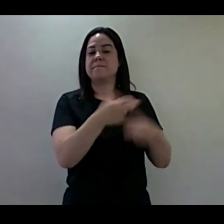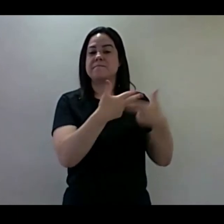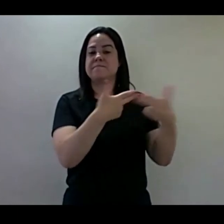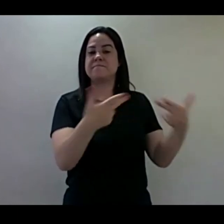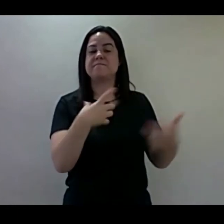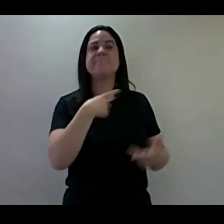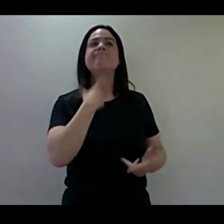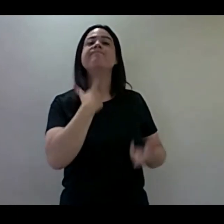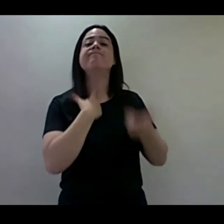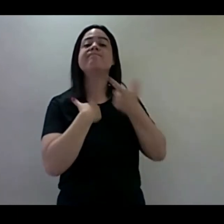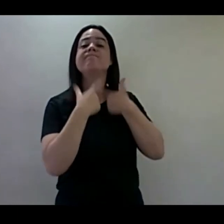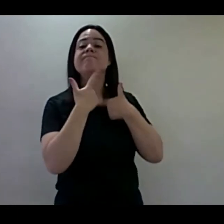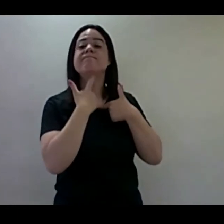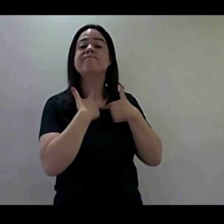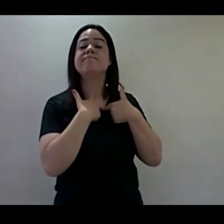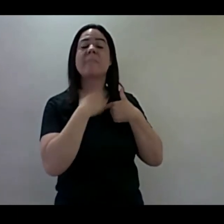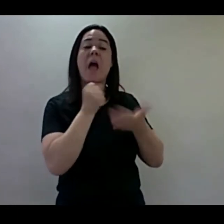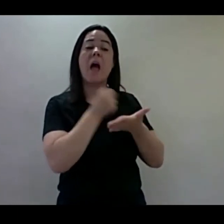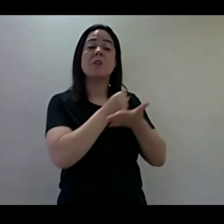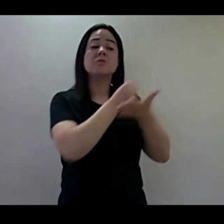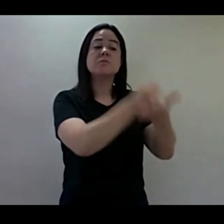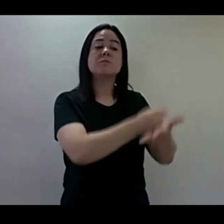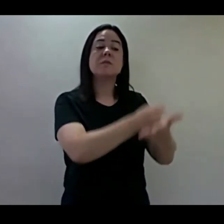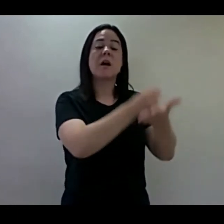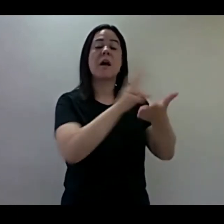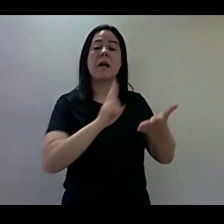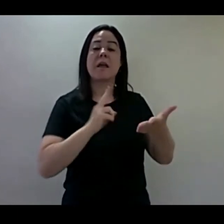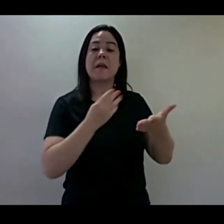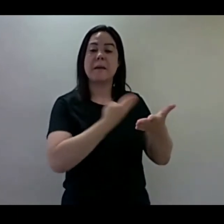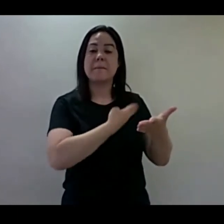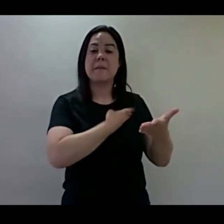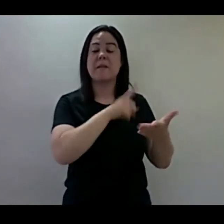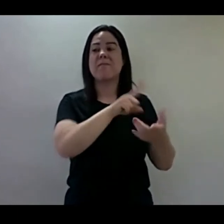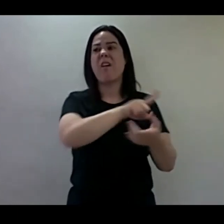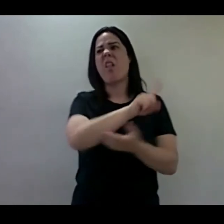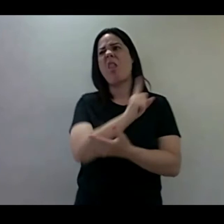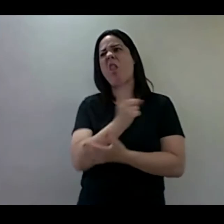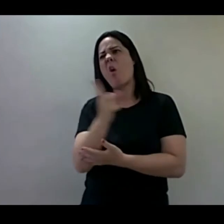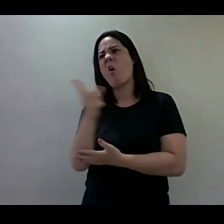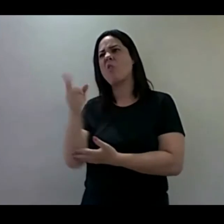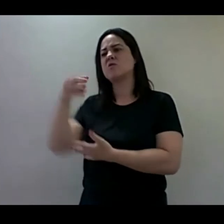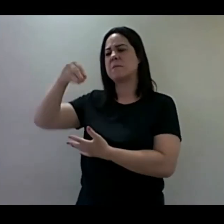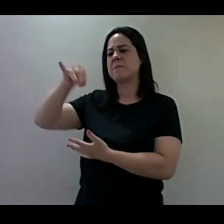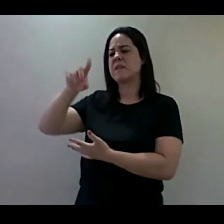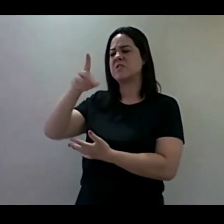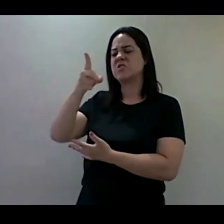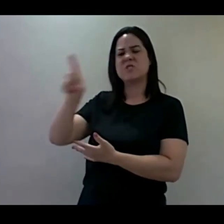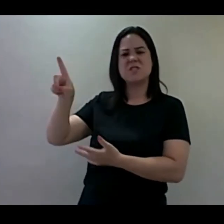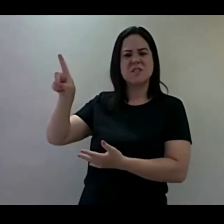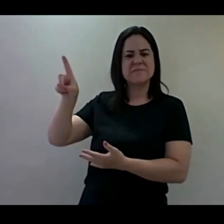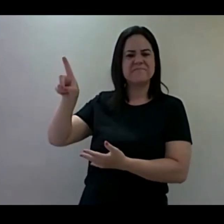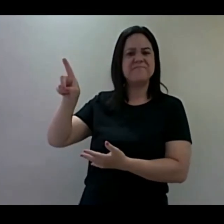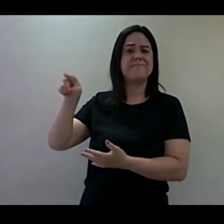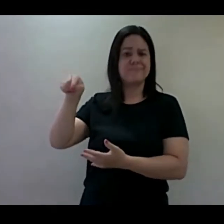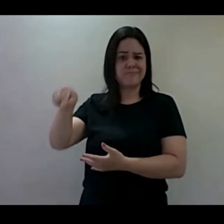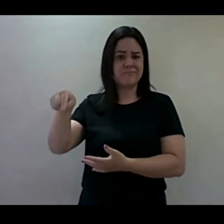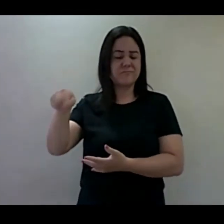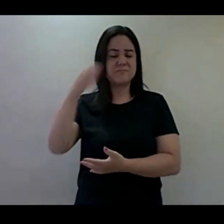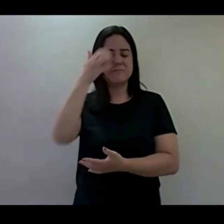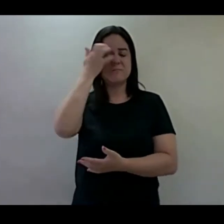de ajudar os hebreus. Vai parar num lugar distante, que é Midian, um lugar com nômades, uma tribo nômade, os